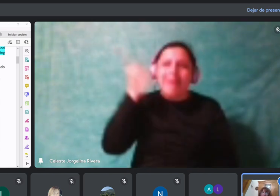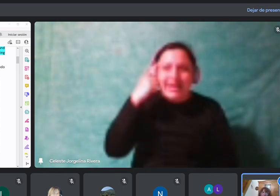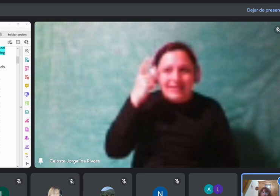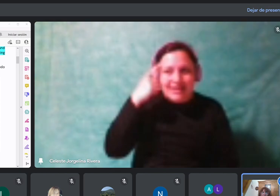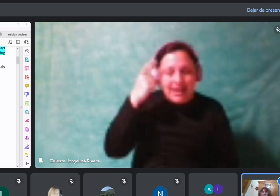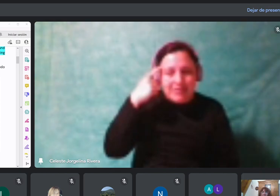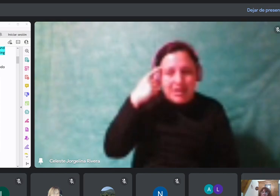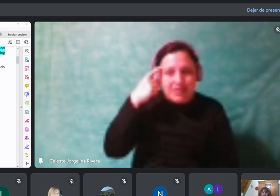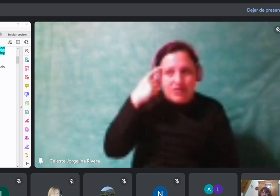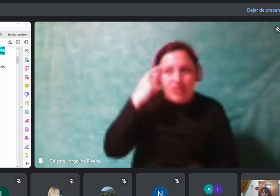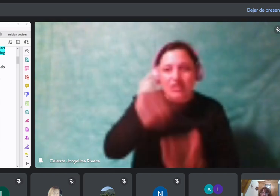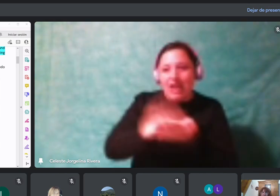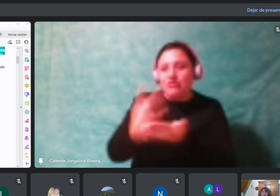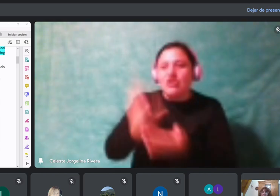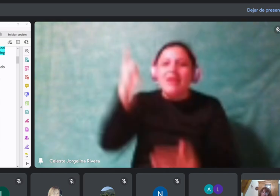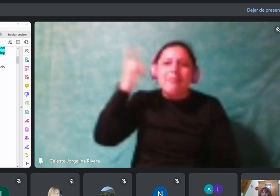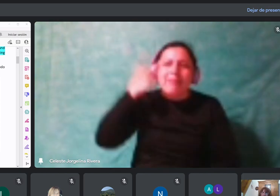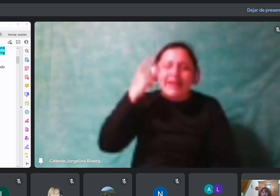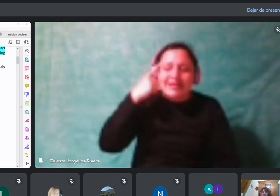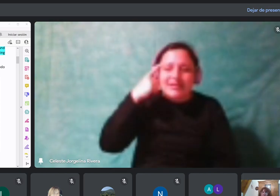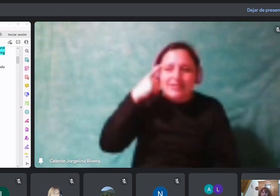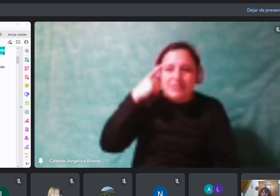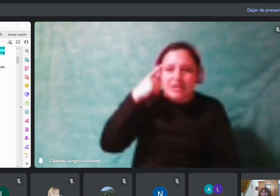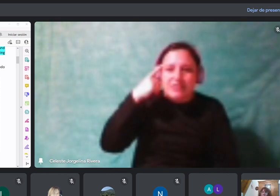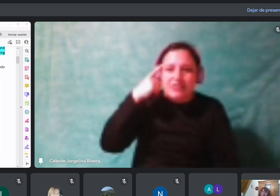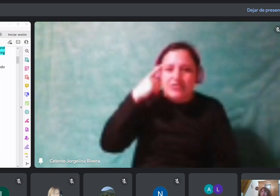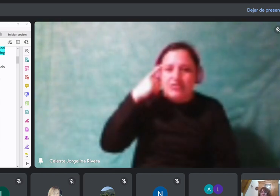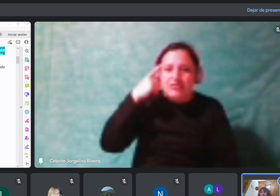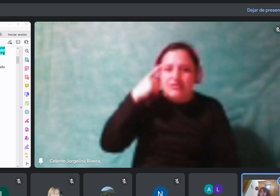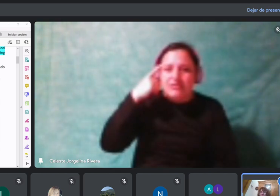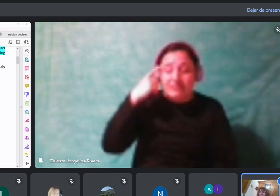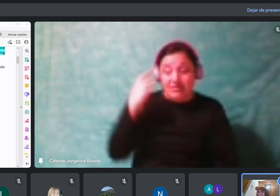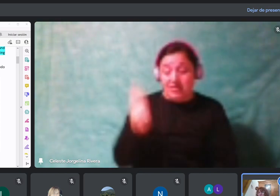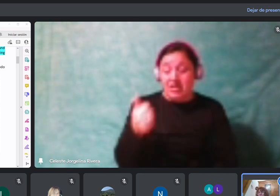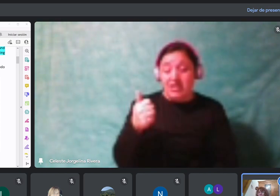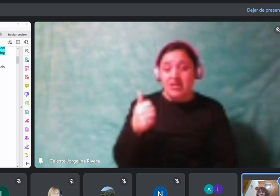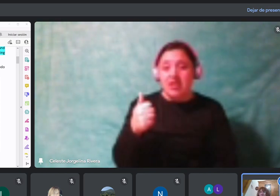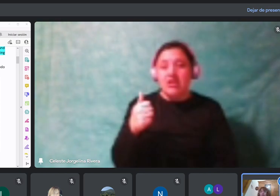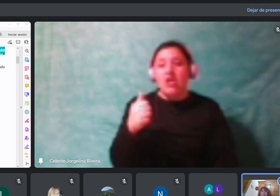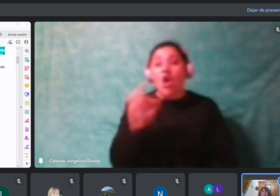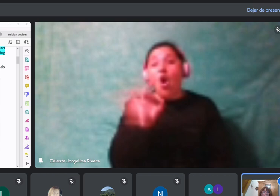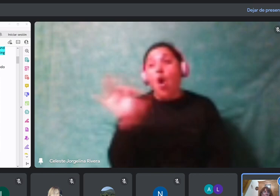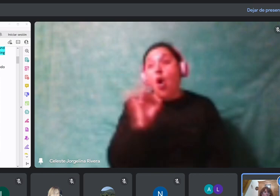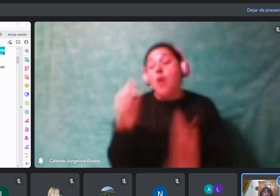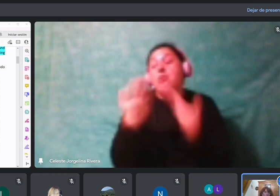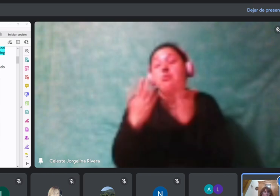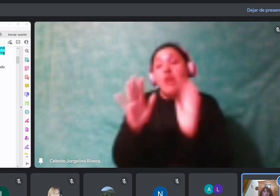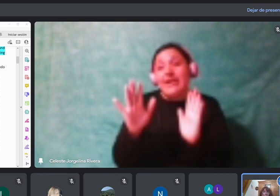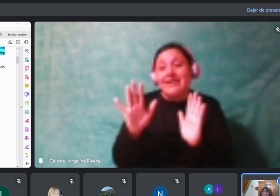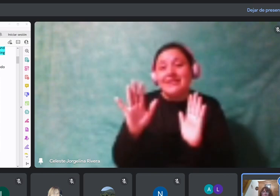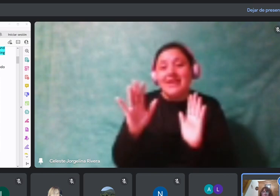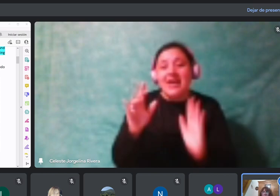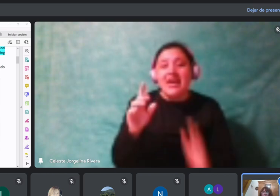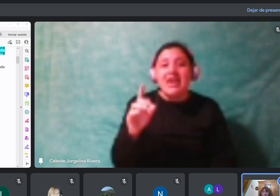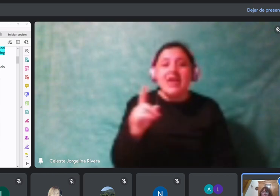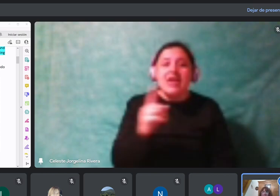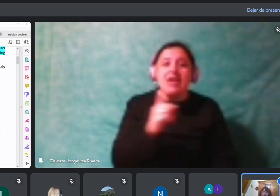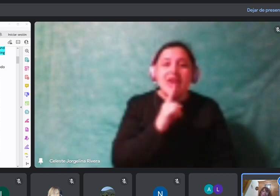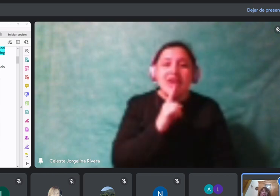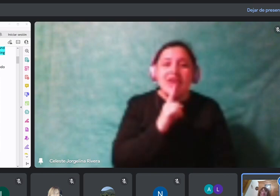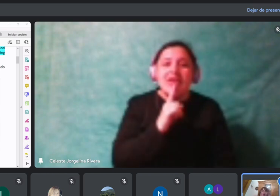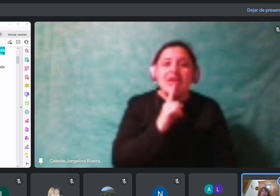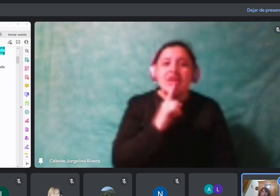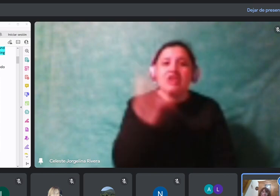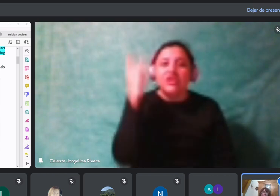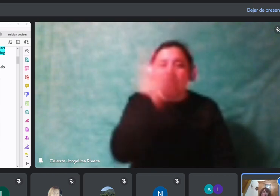Ah. ¿Sí? R. Ah, bien. O si no, también puede ser throughout, o una preposición que es